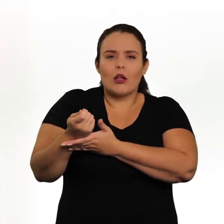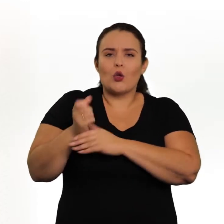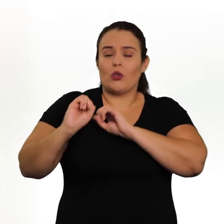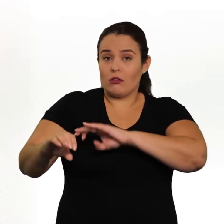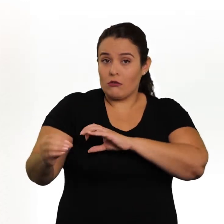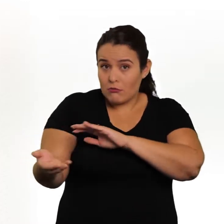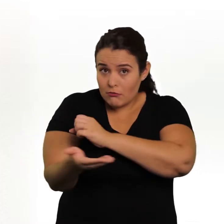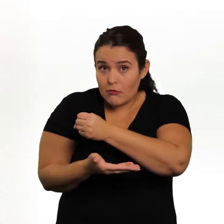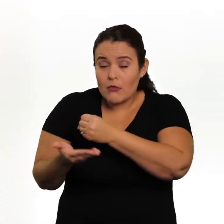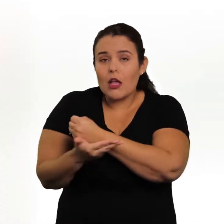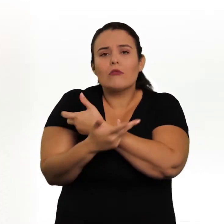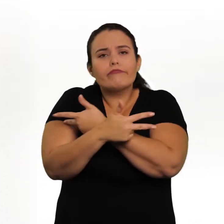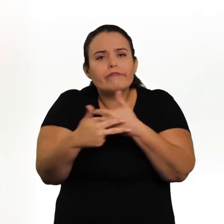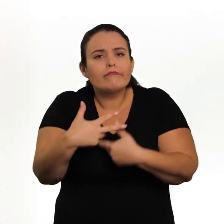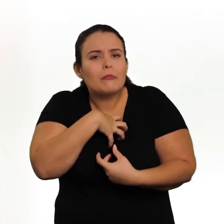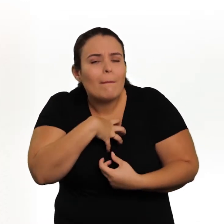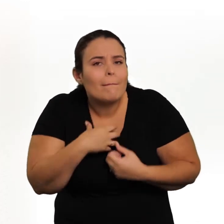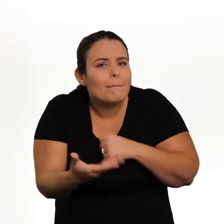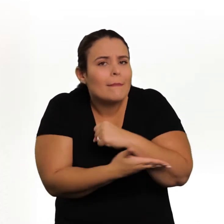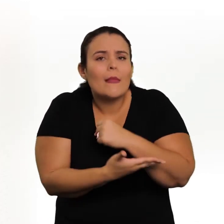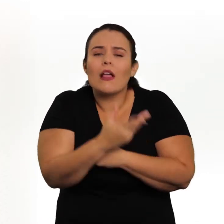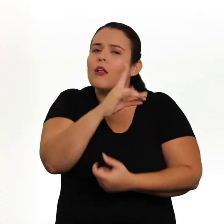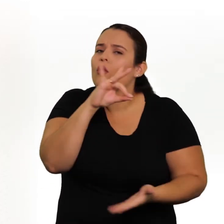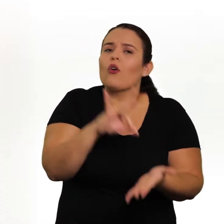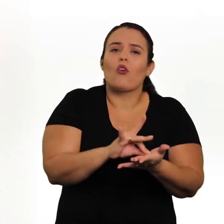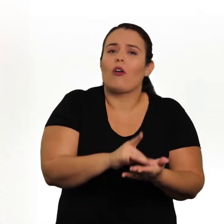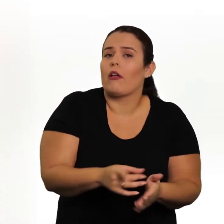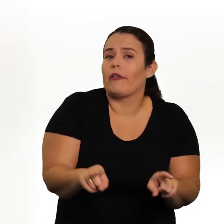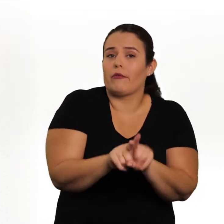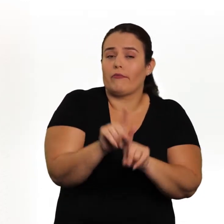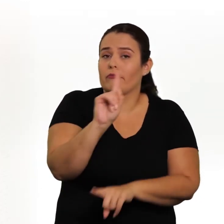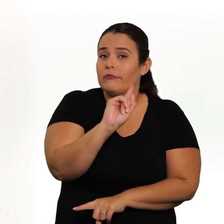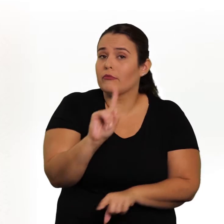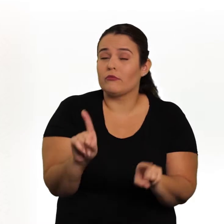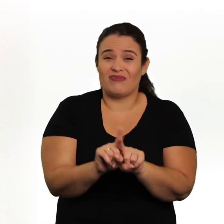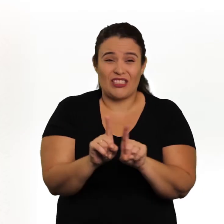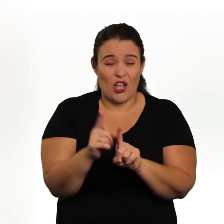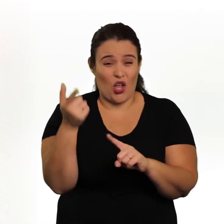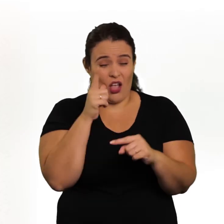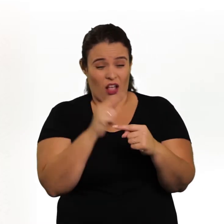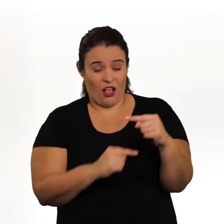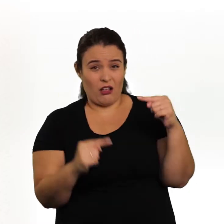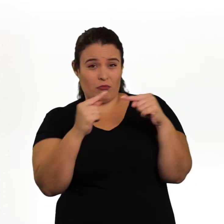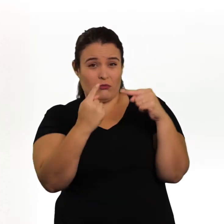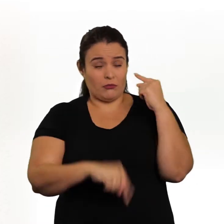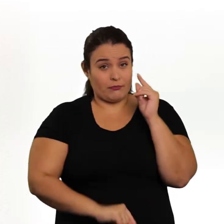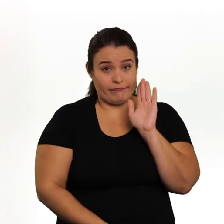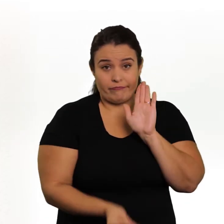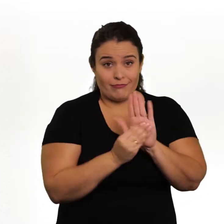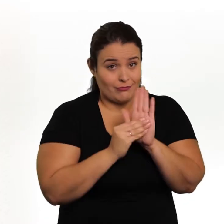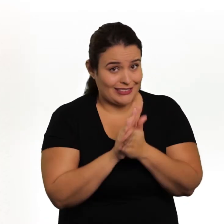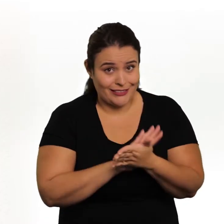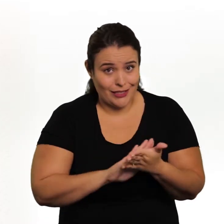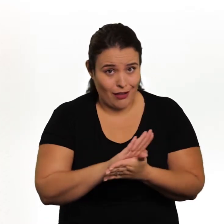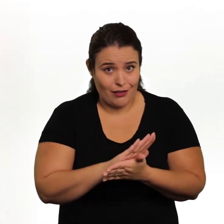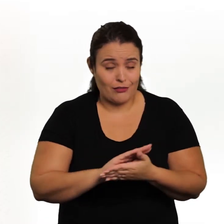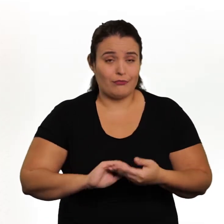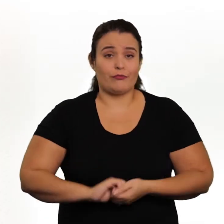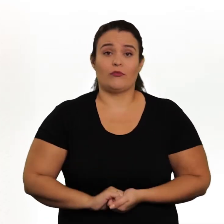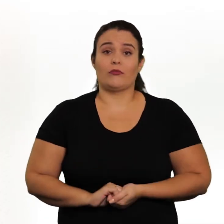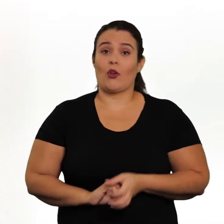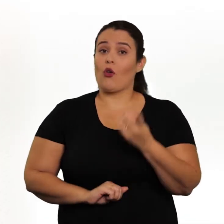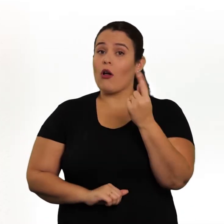parâmetros de qualidade para educação básica, tais insumos básicos também não foram regulamentados e, muito menos, estabelecidos e